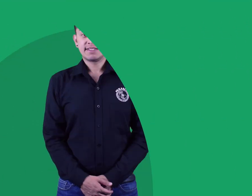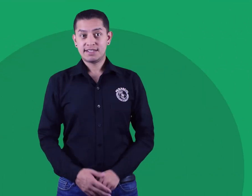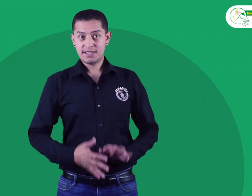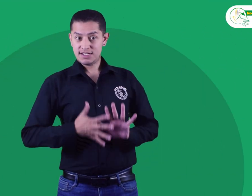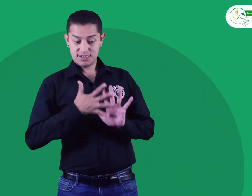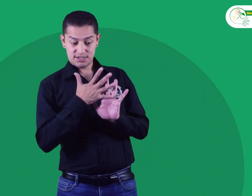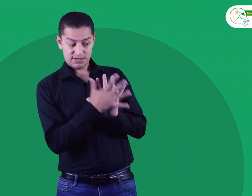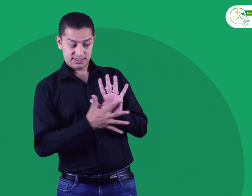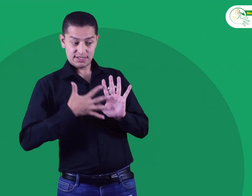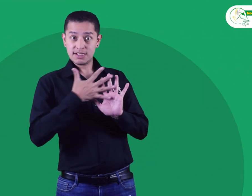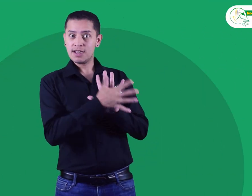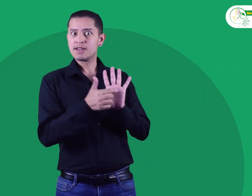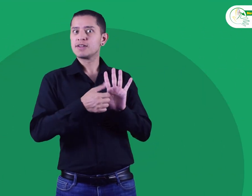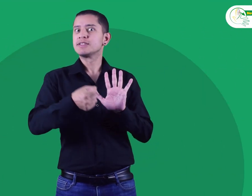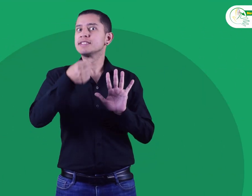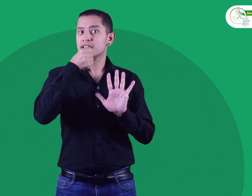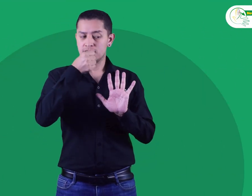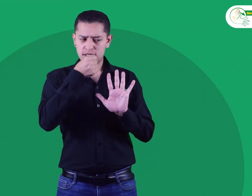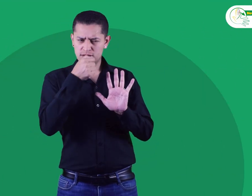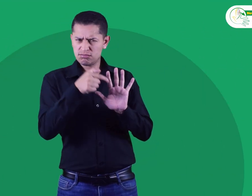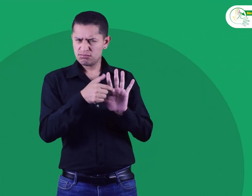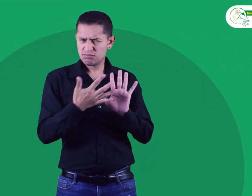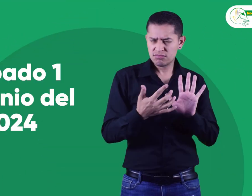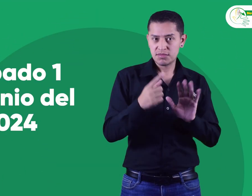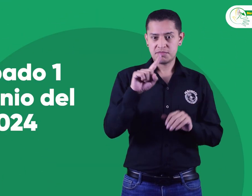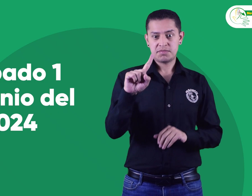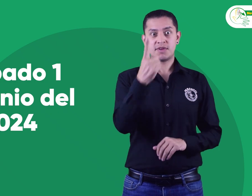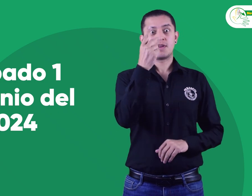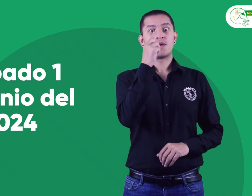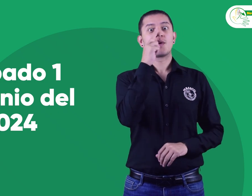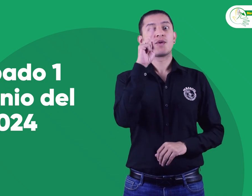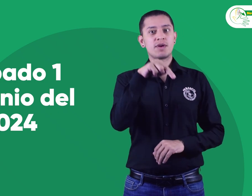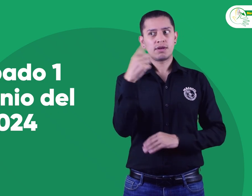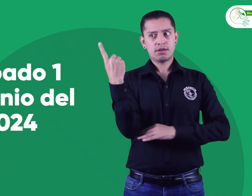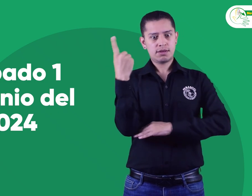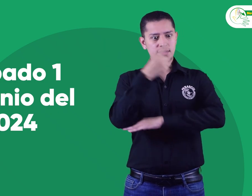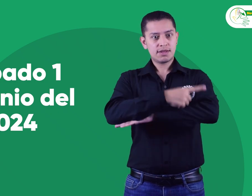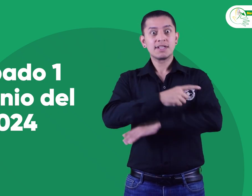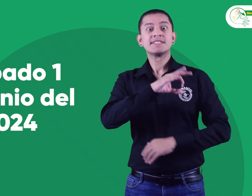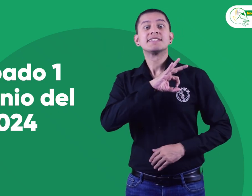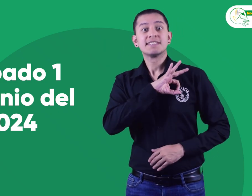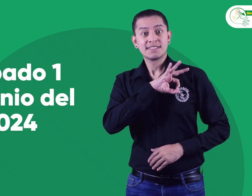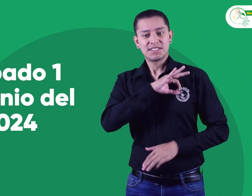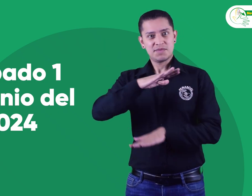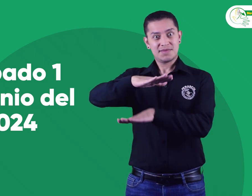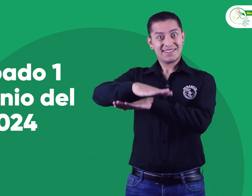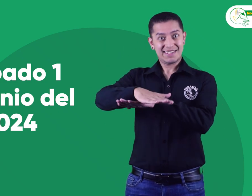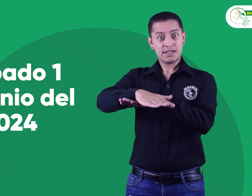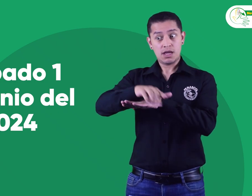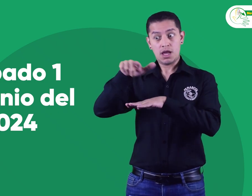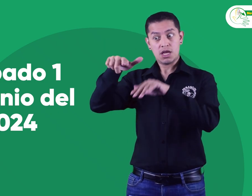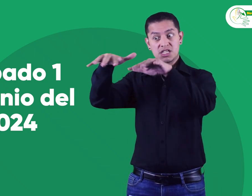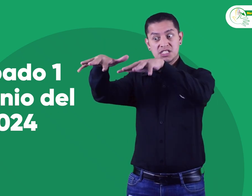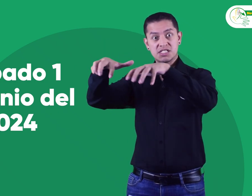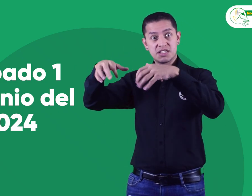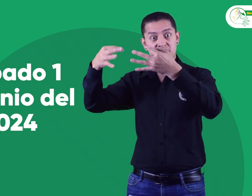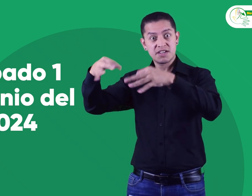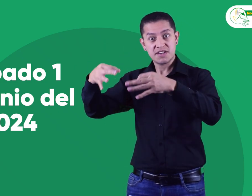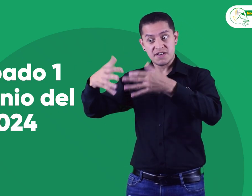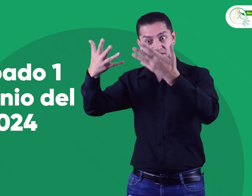En esta oportunidad, en Noticeñales les informamos que el pasado sábado 1 de junio, al finalizar